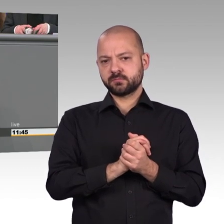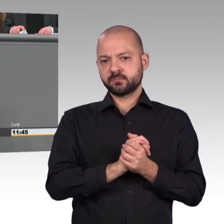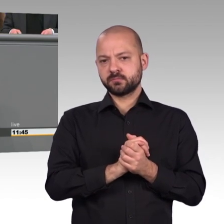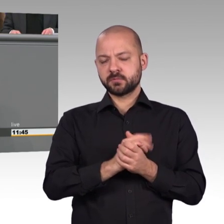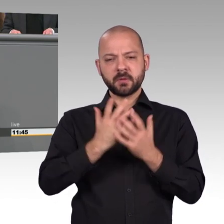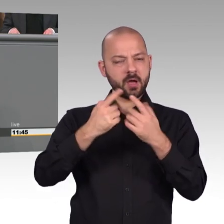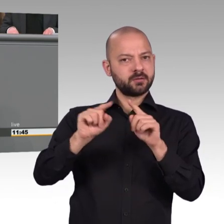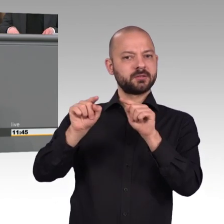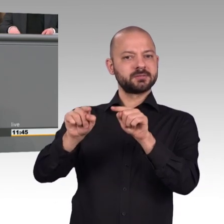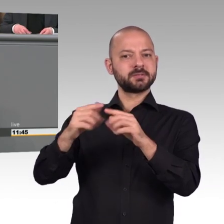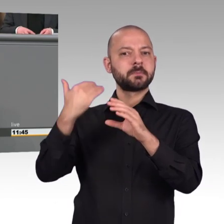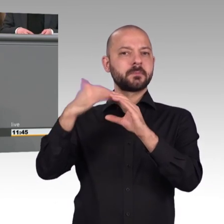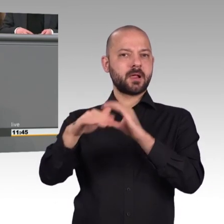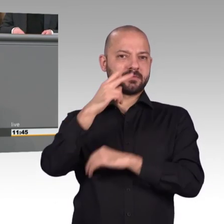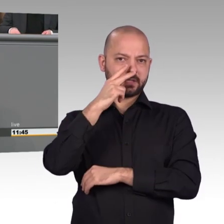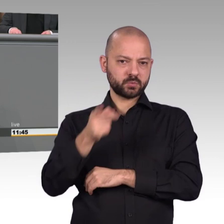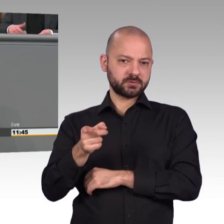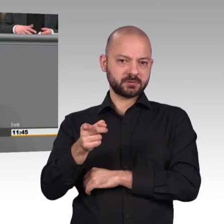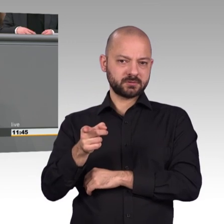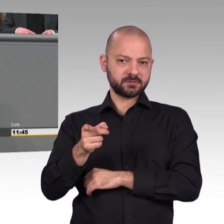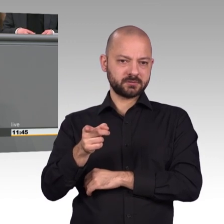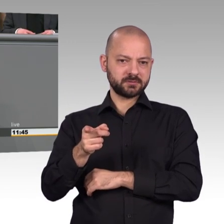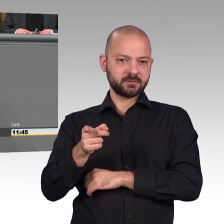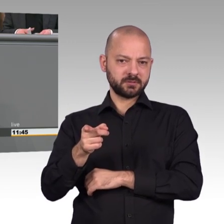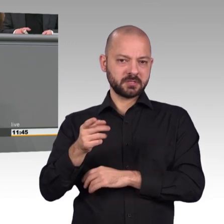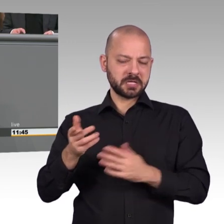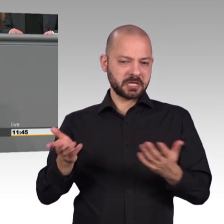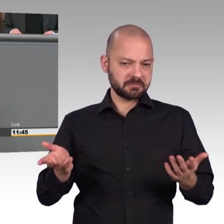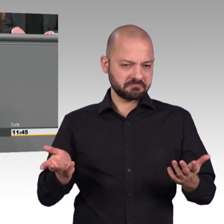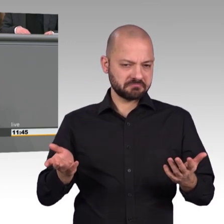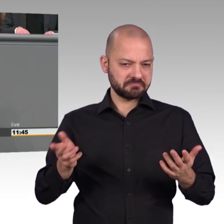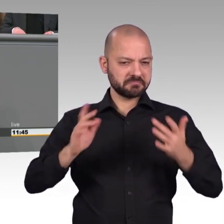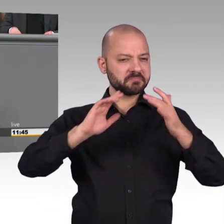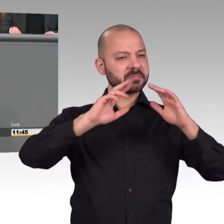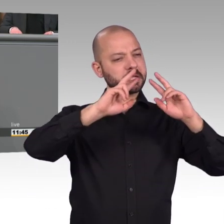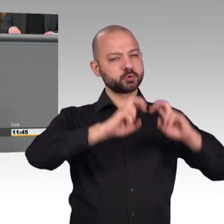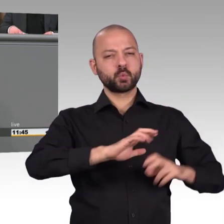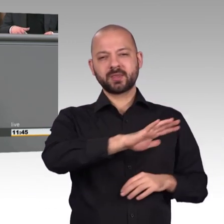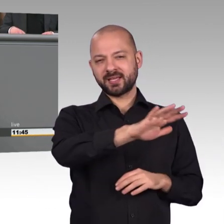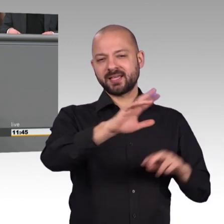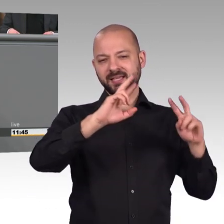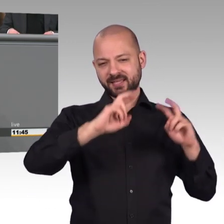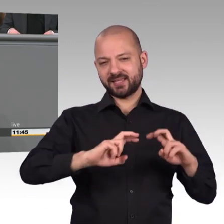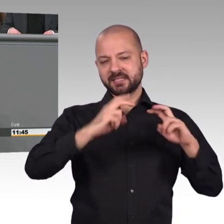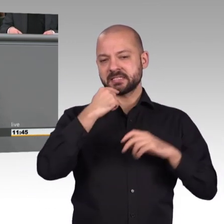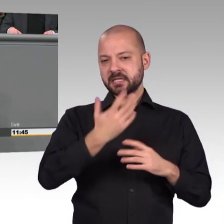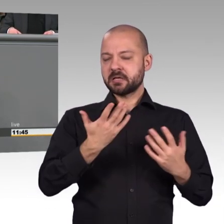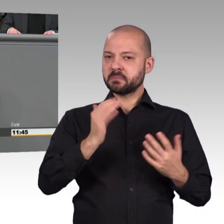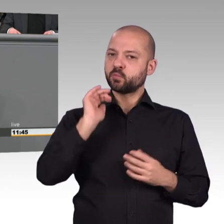Anwenderfreundlichkeit. Technische Lösungen können nur dann erfolgreich sein, wenn sie auch Akzeptanz beim Nutzer finden. Und in diesem Zusammenhang möchte ich auch mal